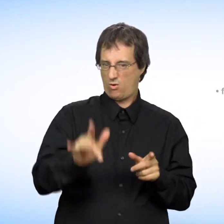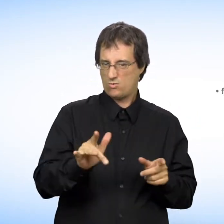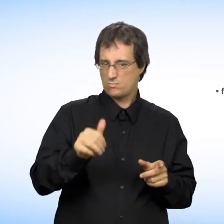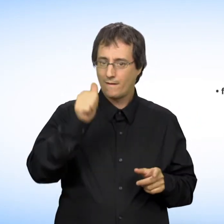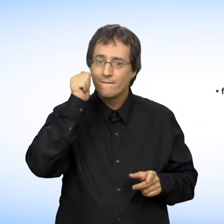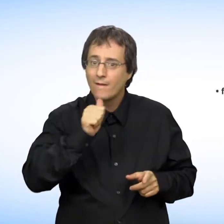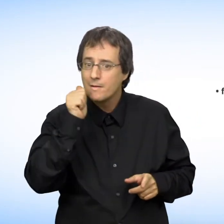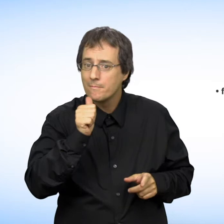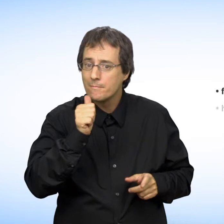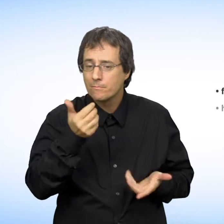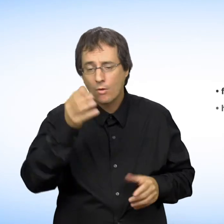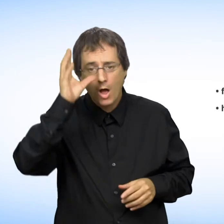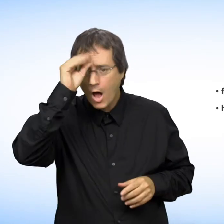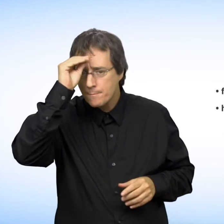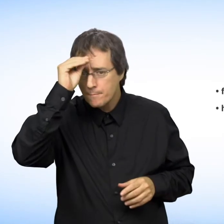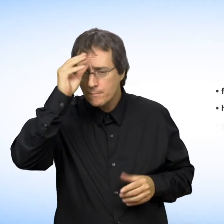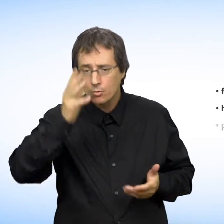ou une personne transsexuelle.